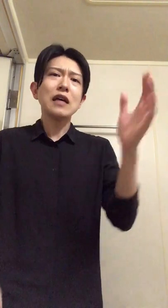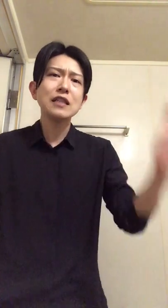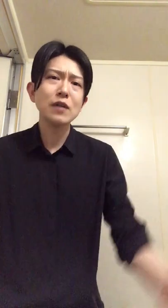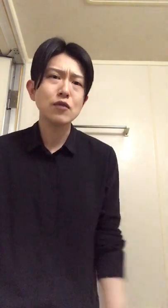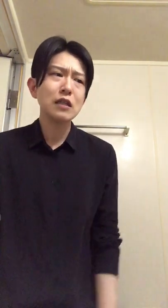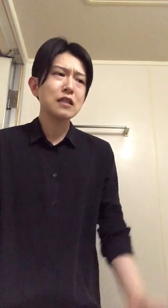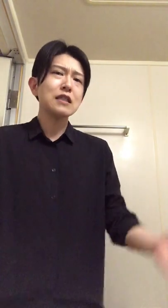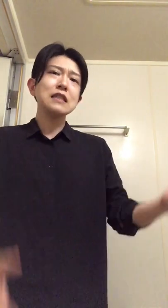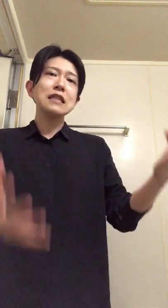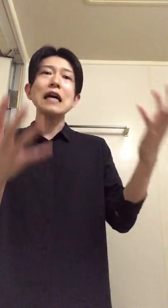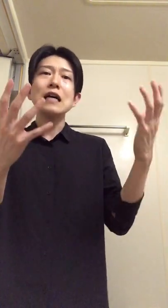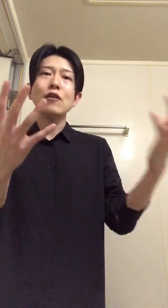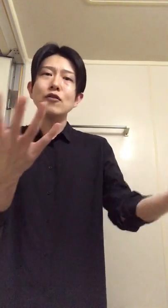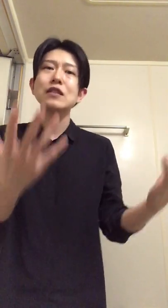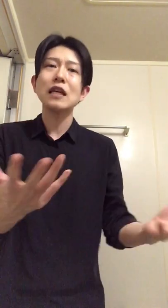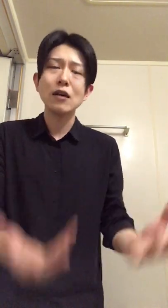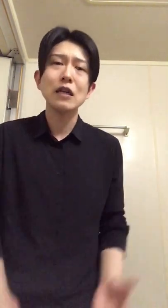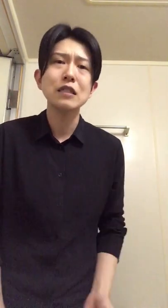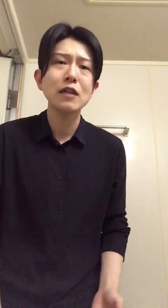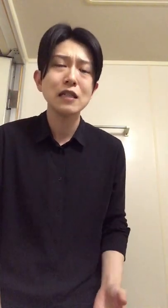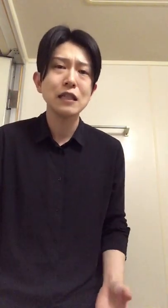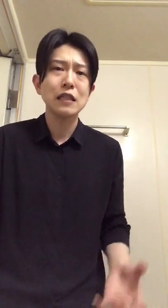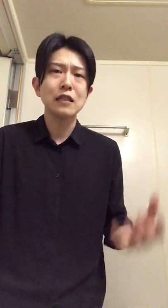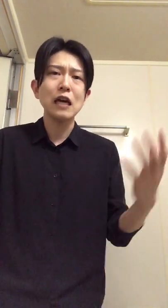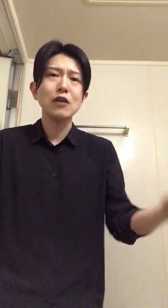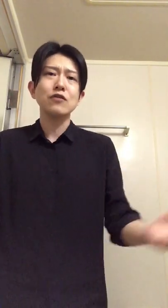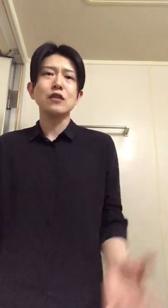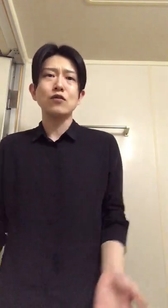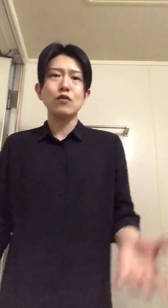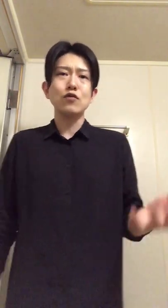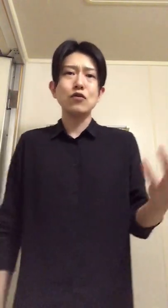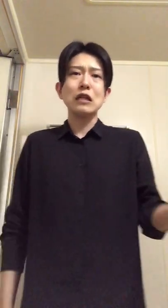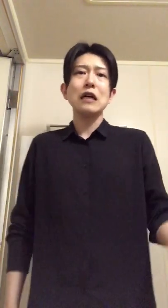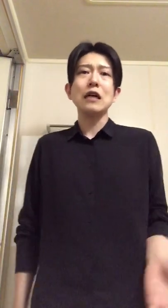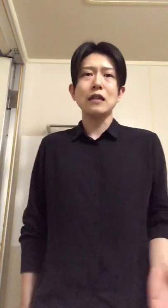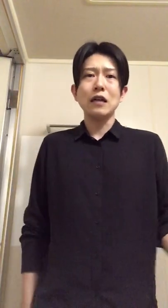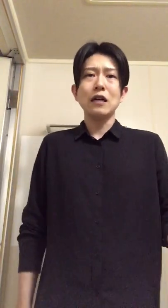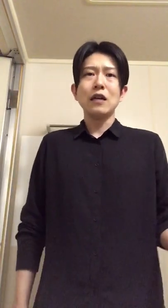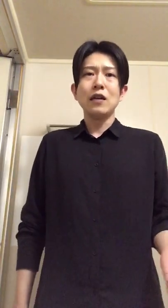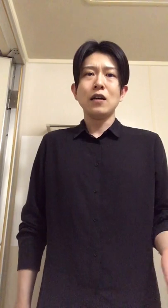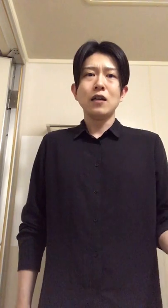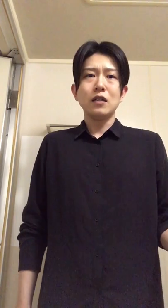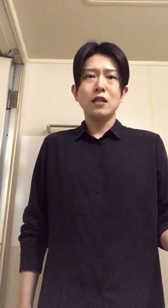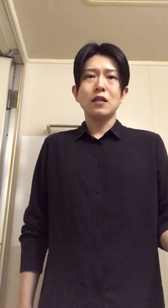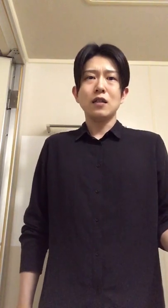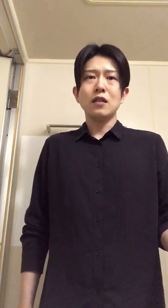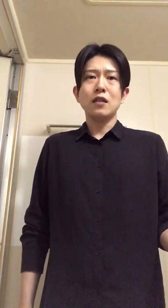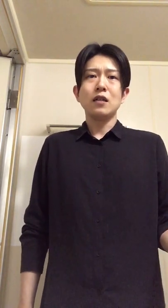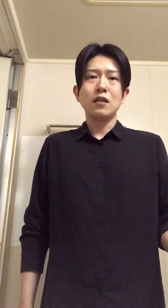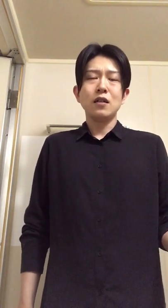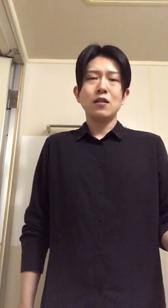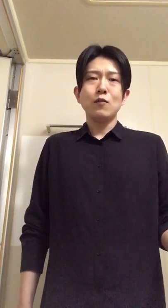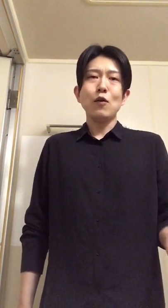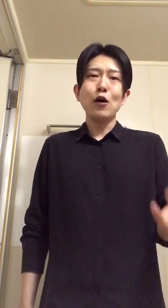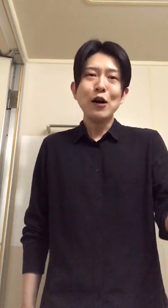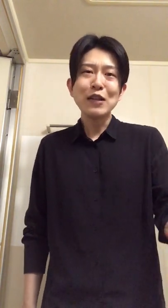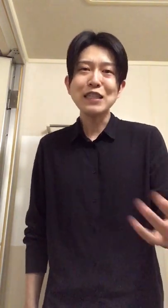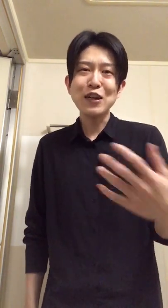お願いします私に力を貸してくださいってなるはずじゃん普通に考えたらうんなんで